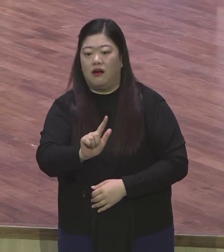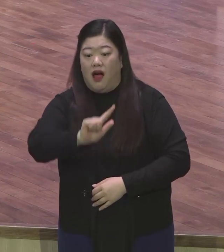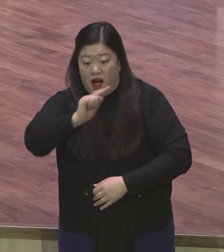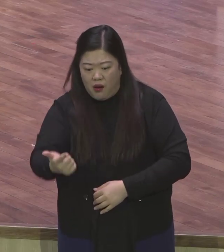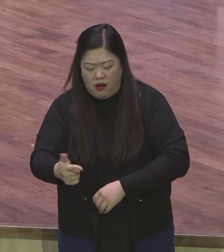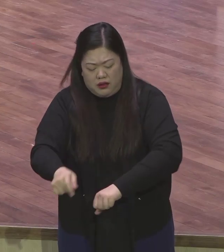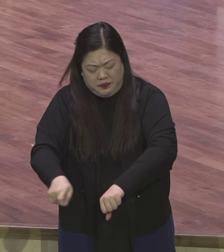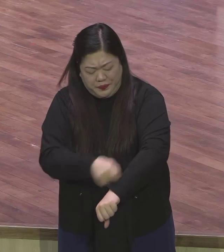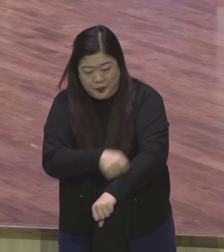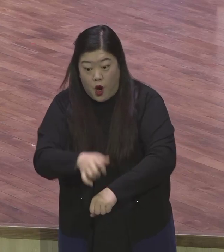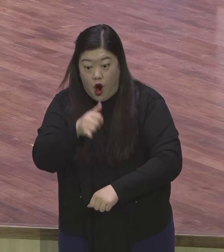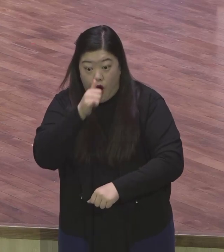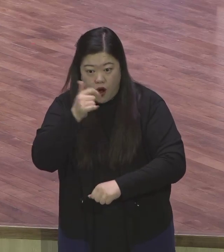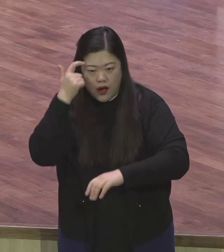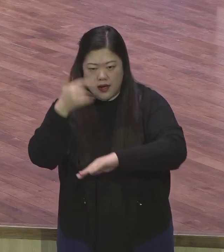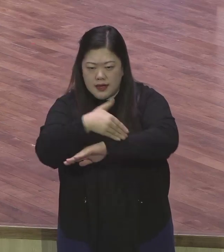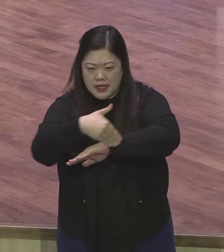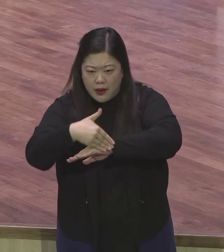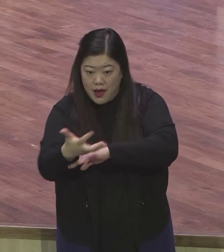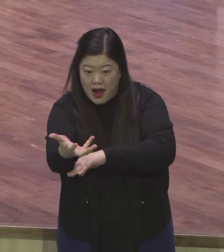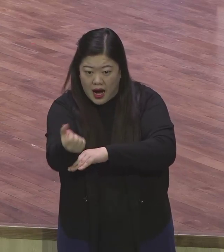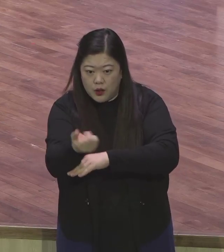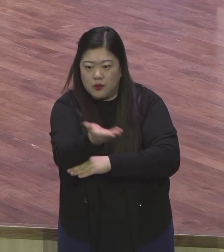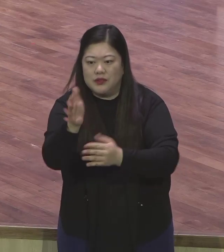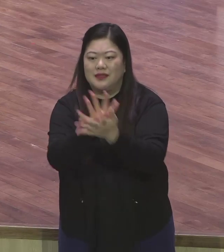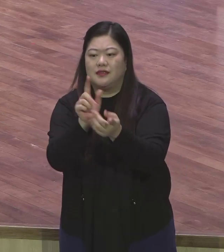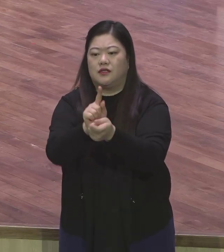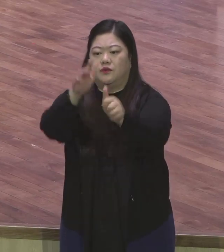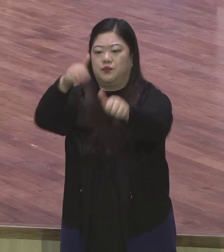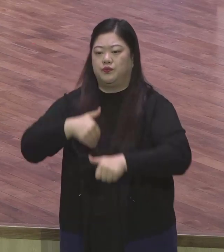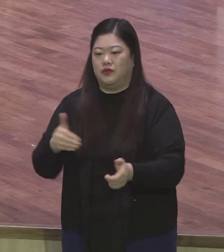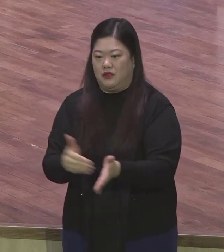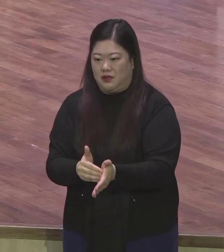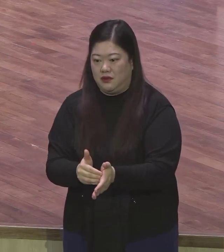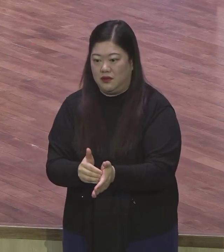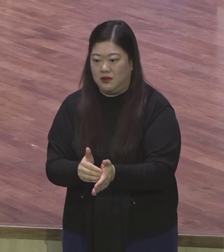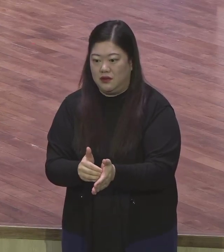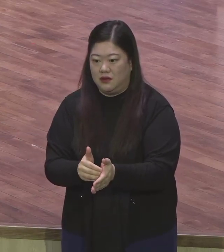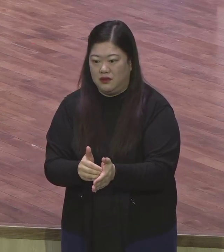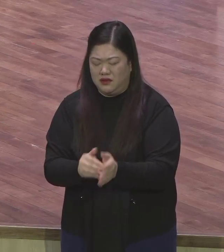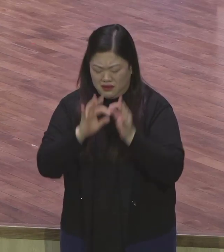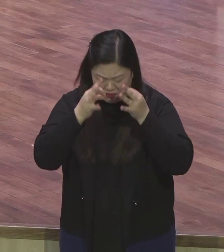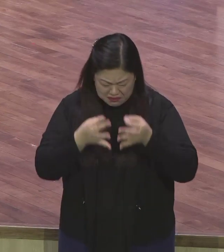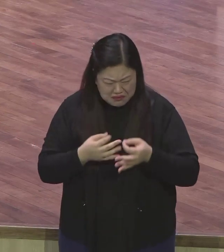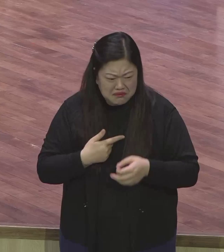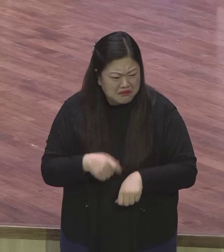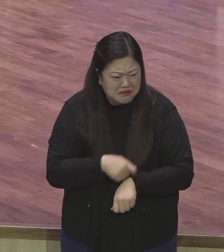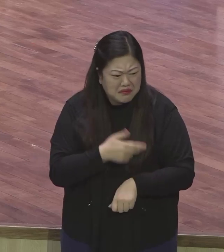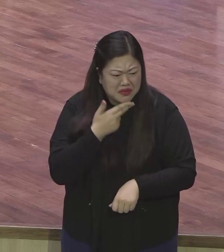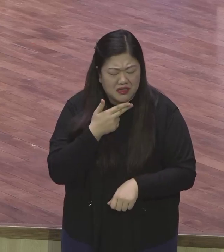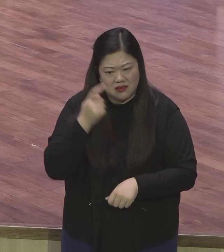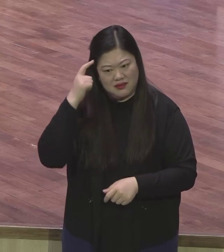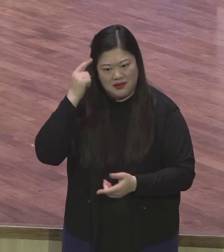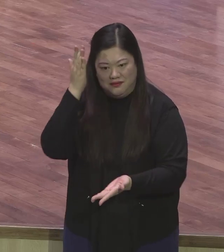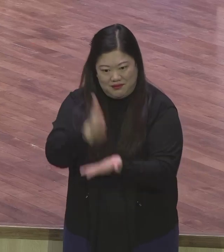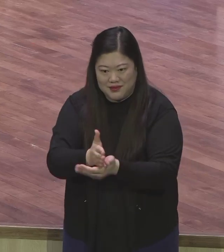여러분을 오늘 이 자리로 초청한 줄 믿으시기 바랍니다. 그래서 구원받은 하나님의 자녀는 이 땅에 살지만